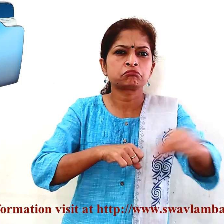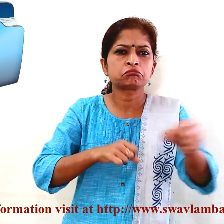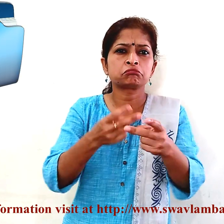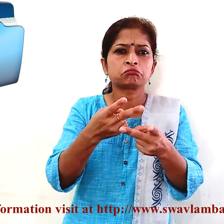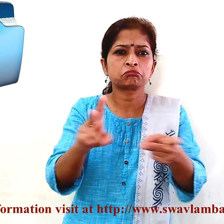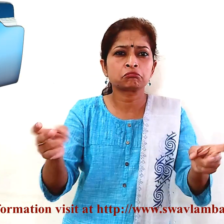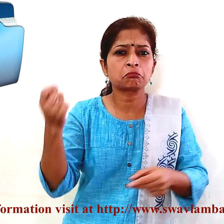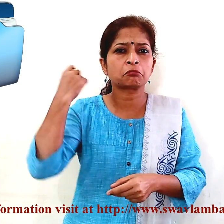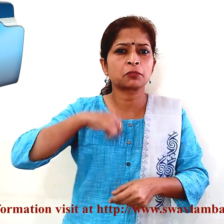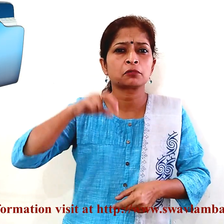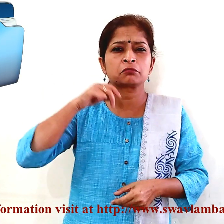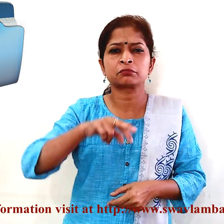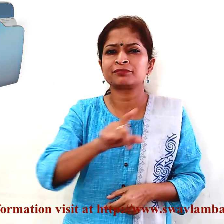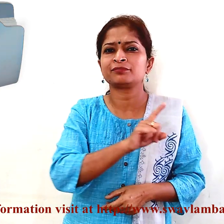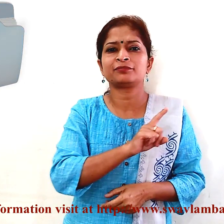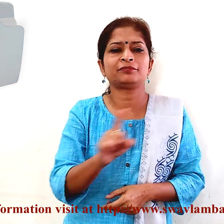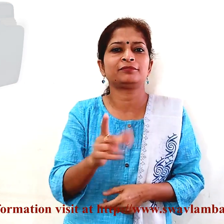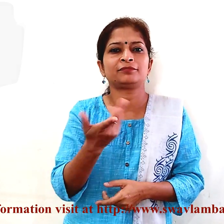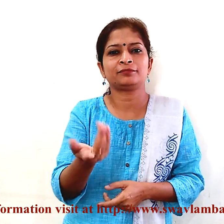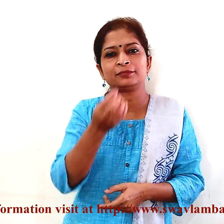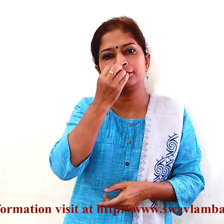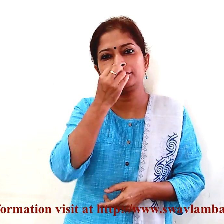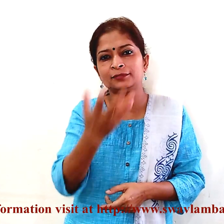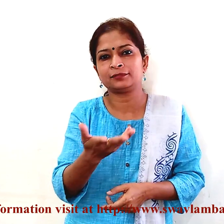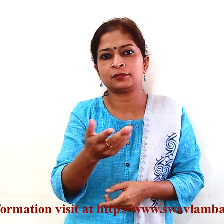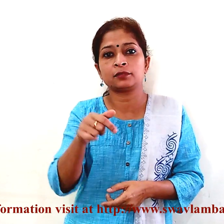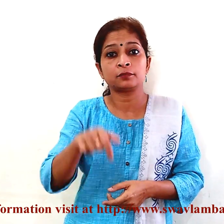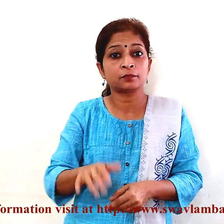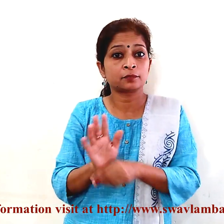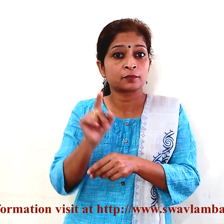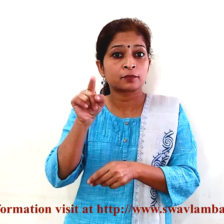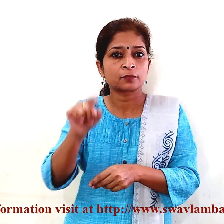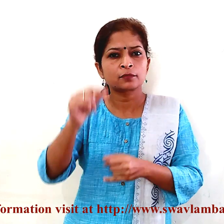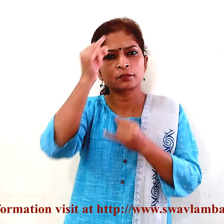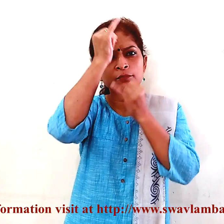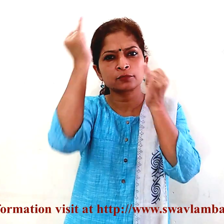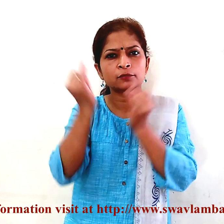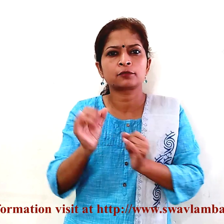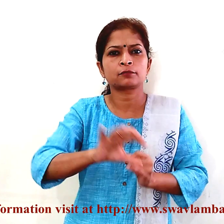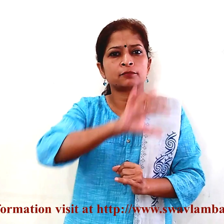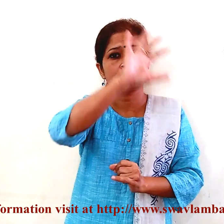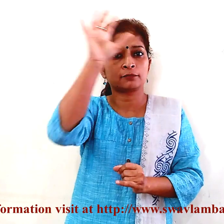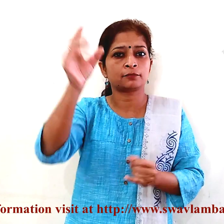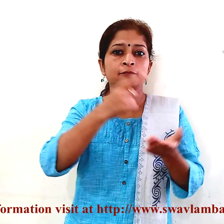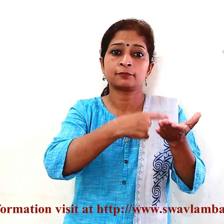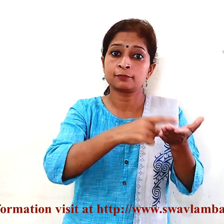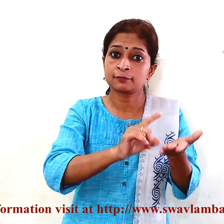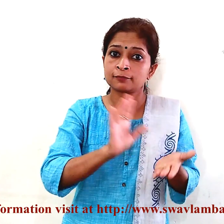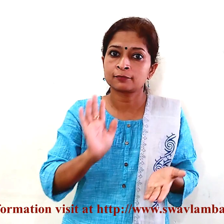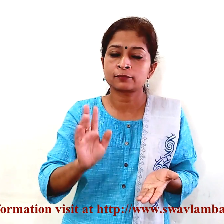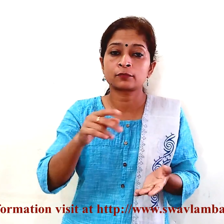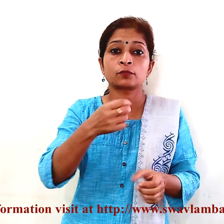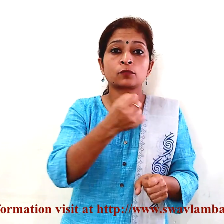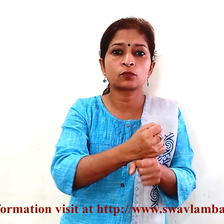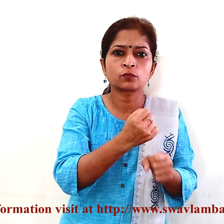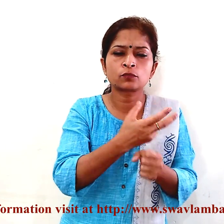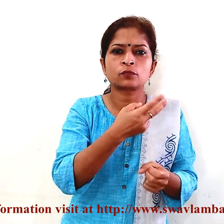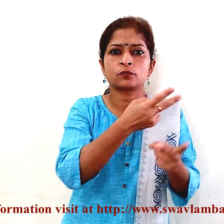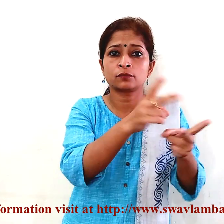का पुलिंदा लेकर नहीं गूमना पड़ेगा ये कार पूरे देश भर में मानने होगा सरकार की किसी भी योजना का लाब